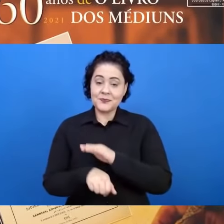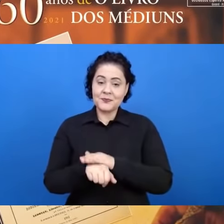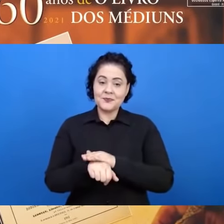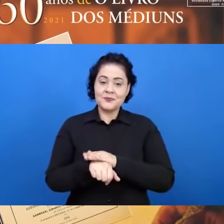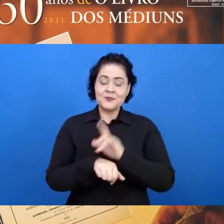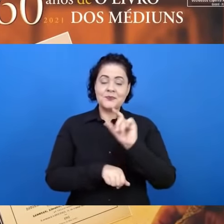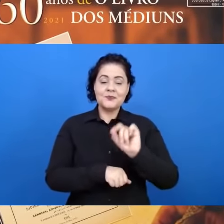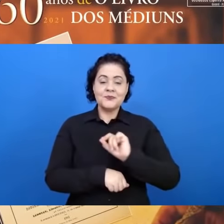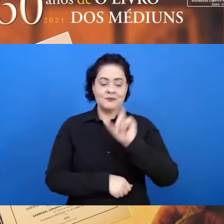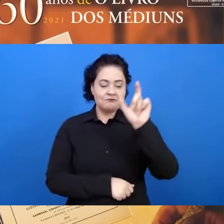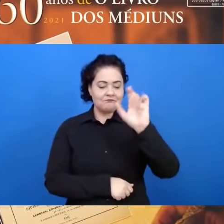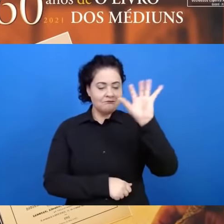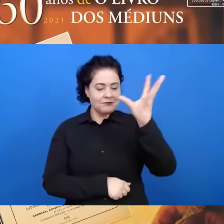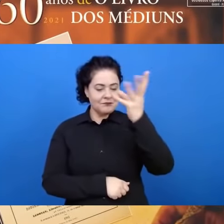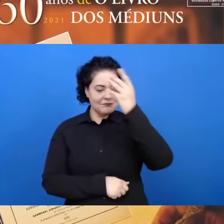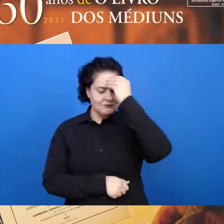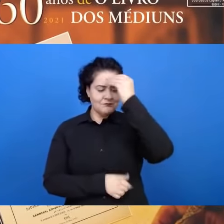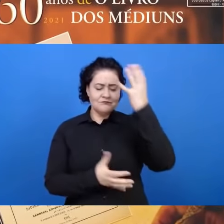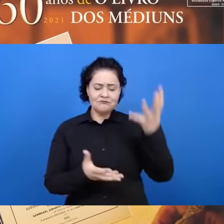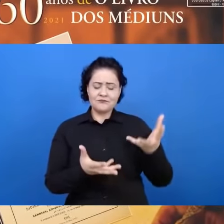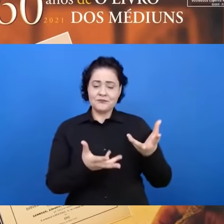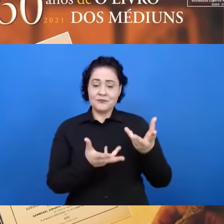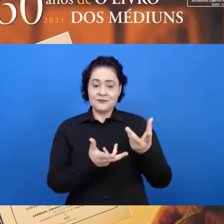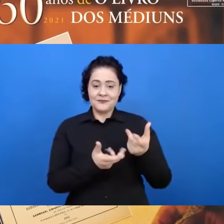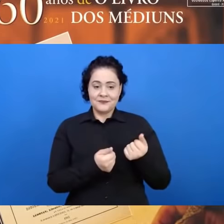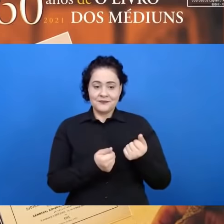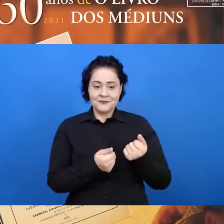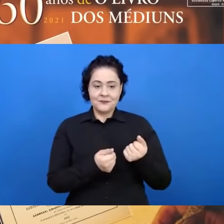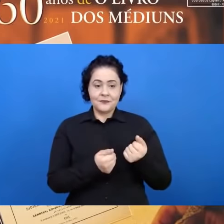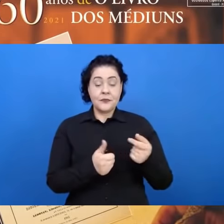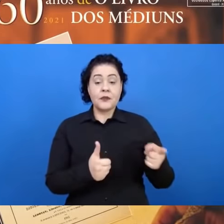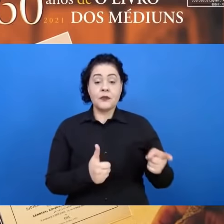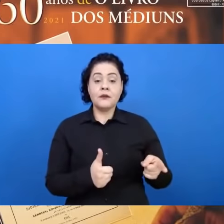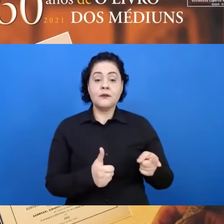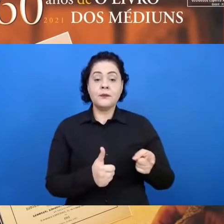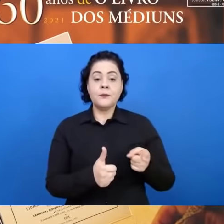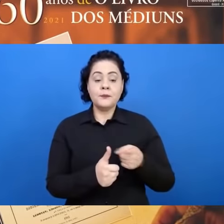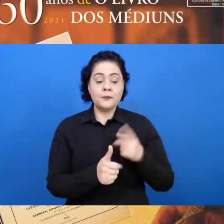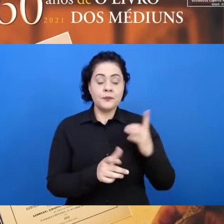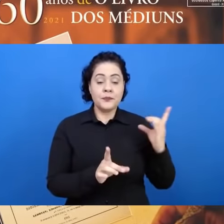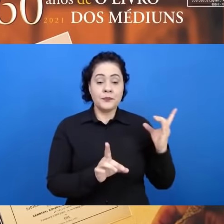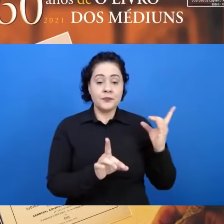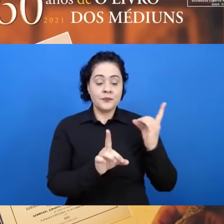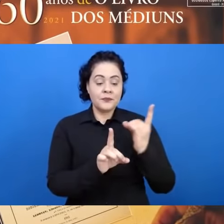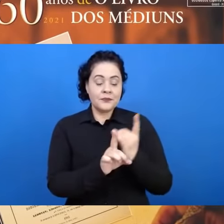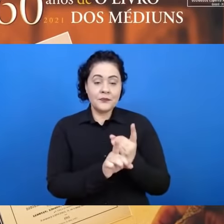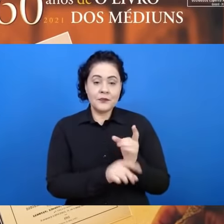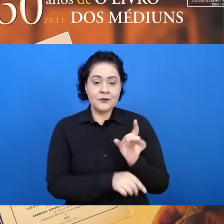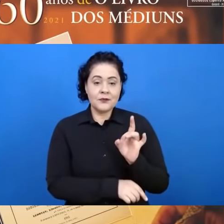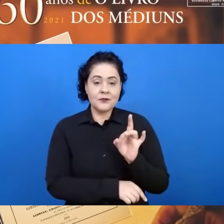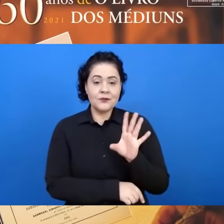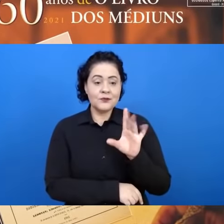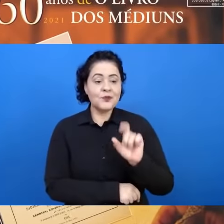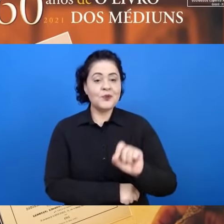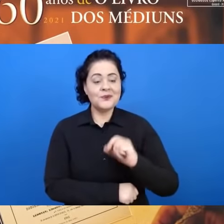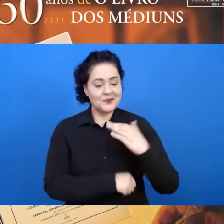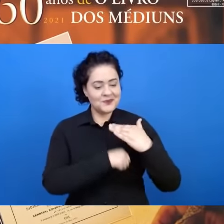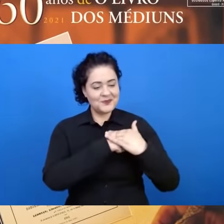médium tão qualificado. Este primeiro encontro foi apenas o do chamado,